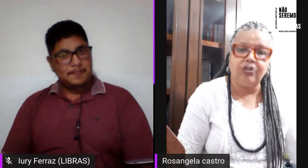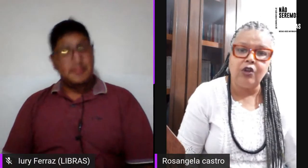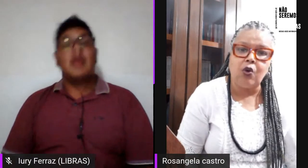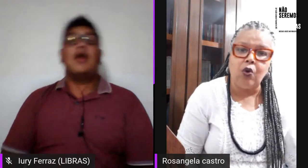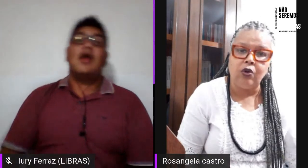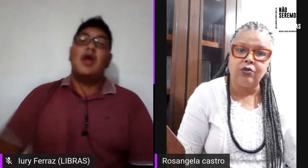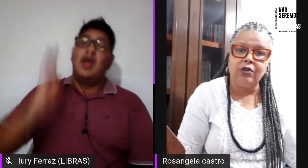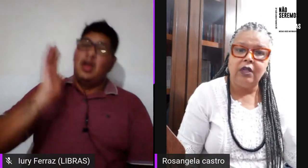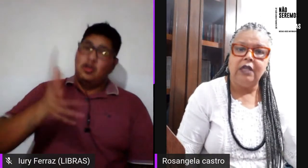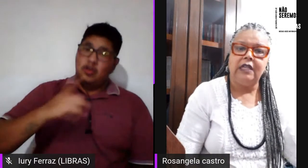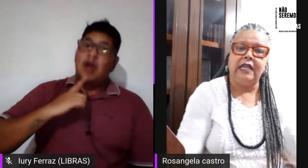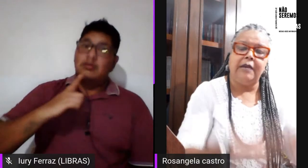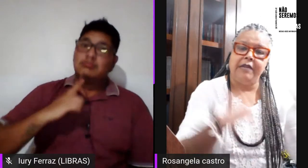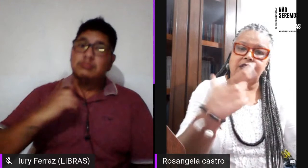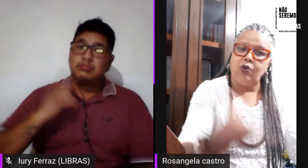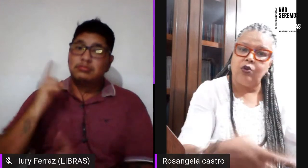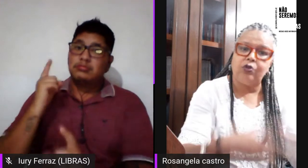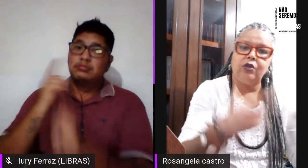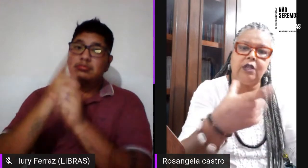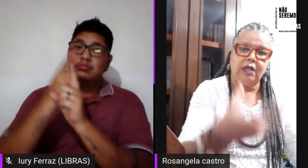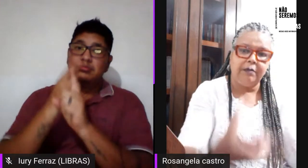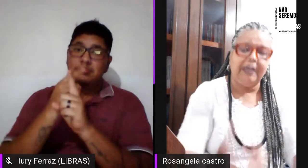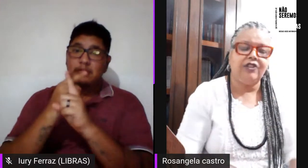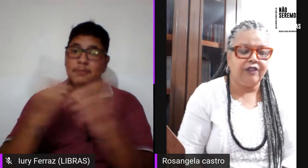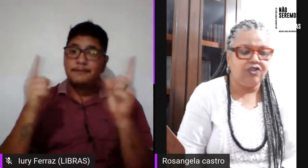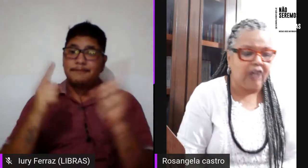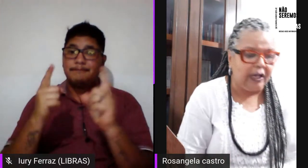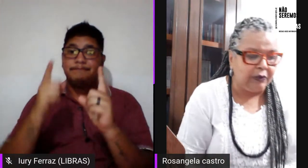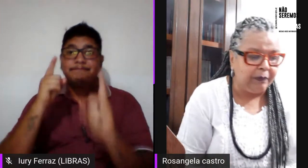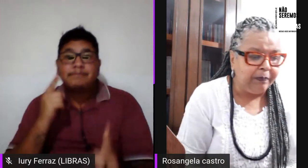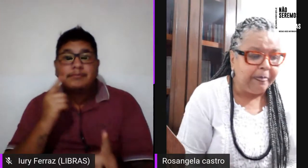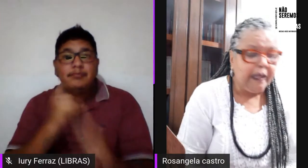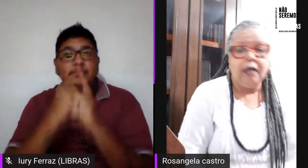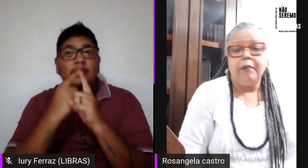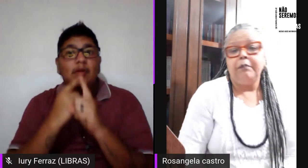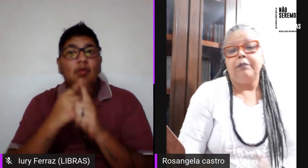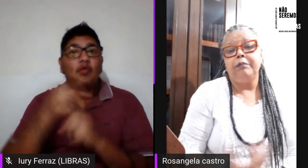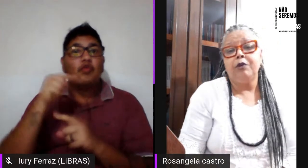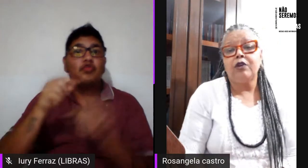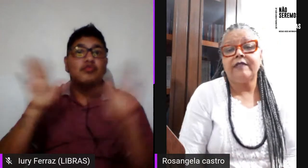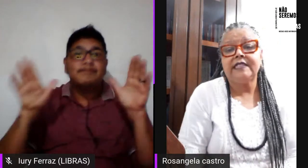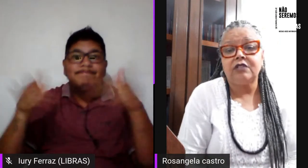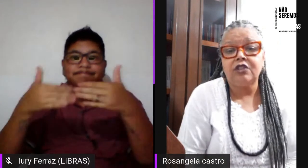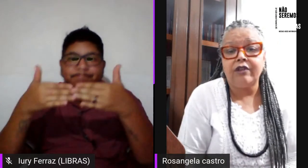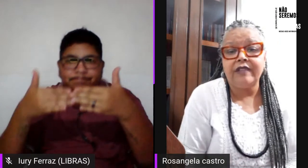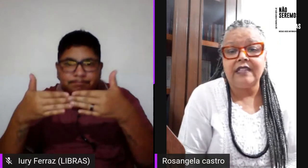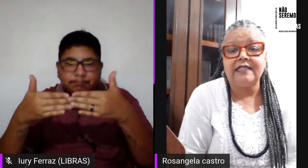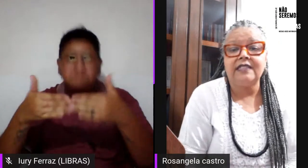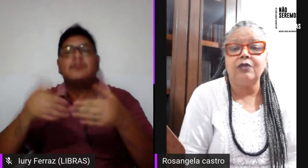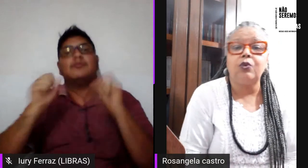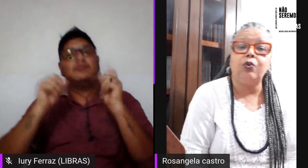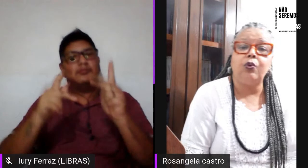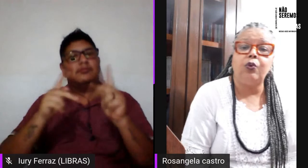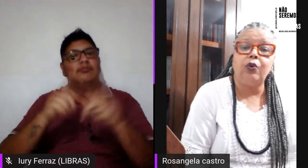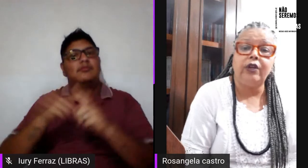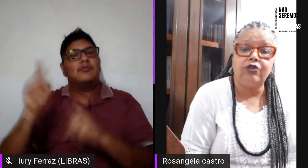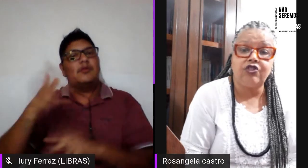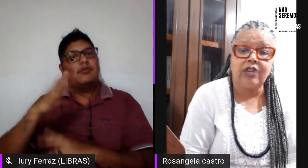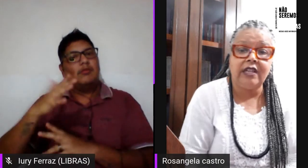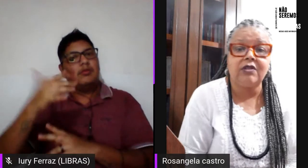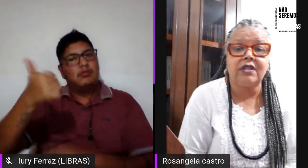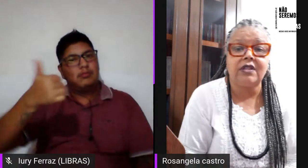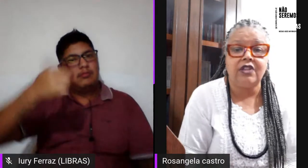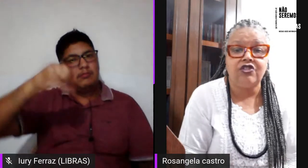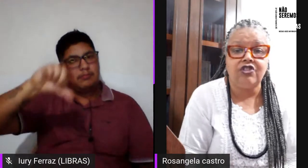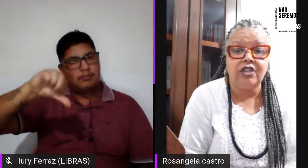tivesse tido encontro, né, mas encontro em ambiente fechado. 1995 o Rio